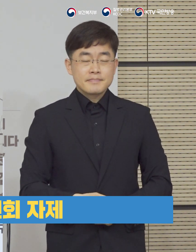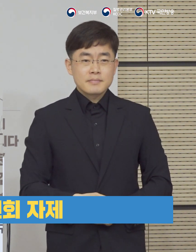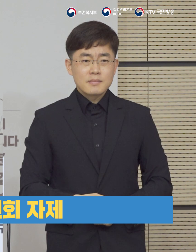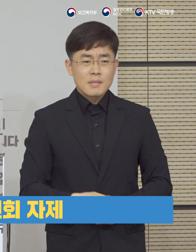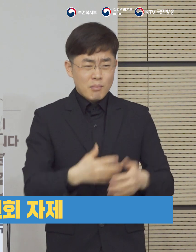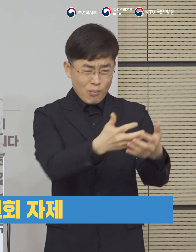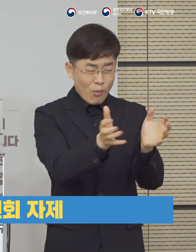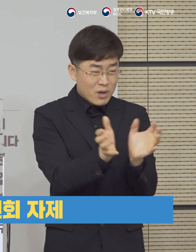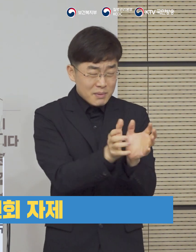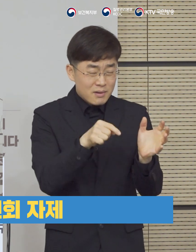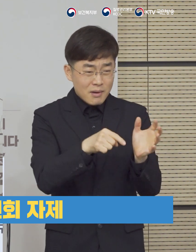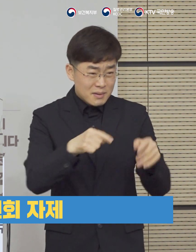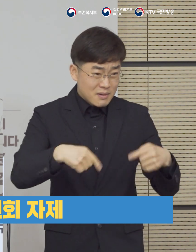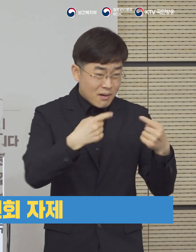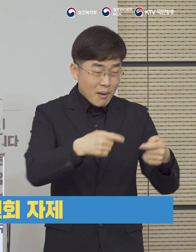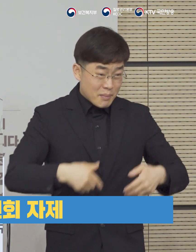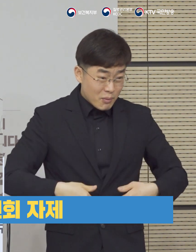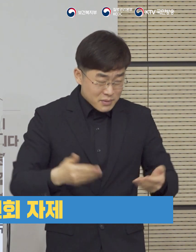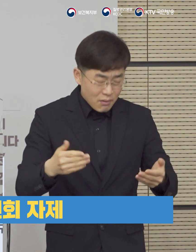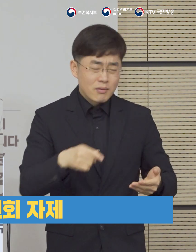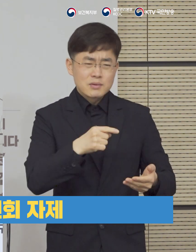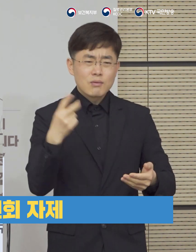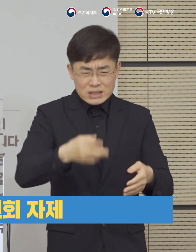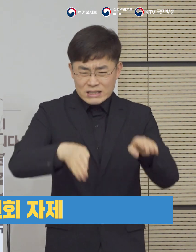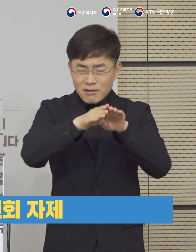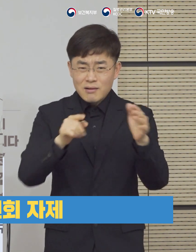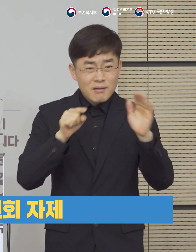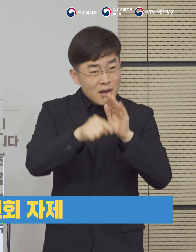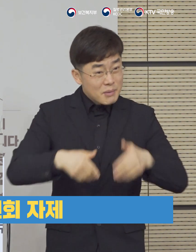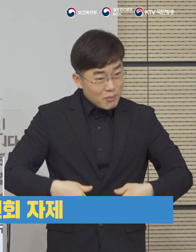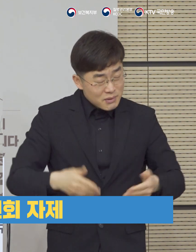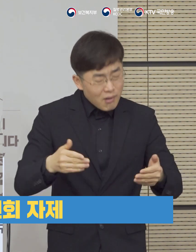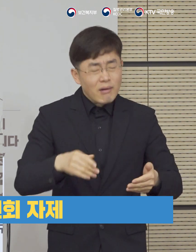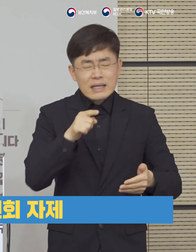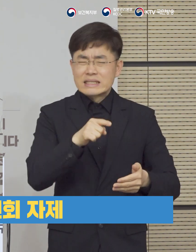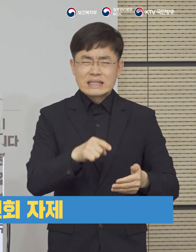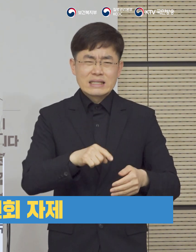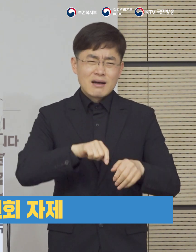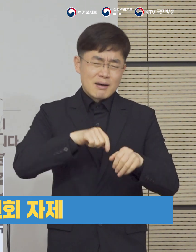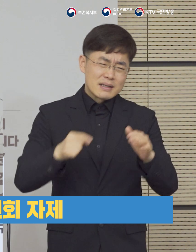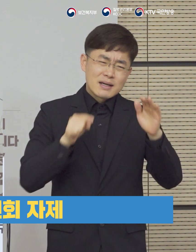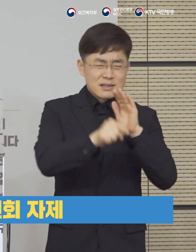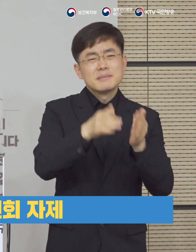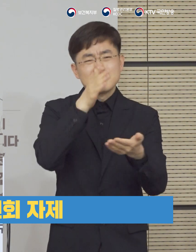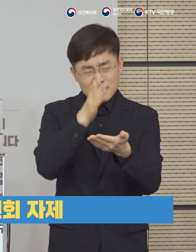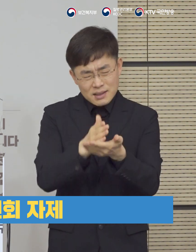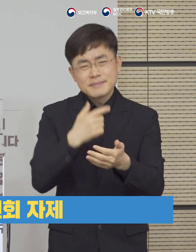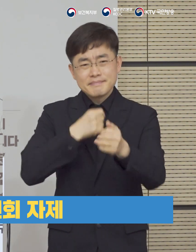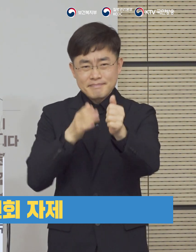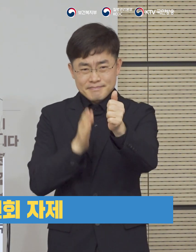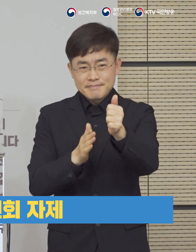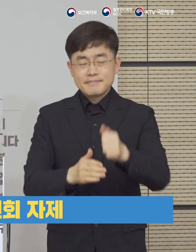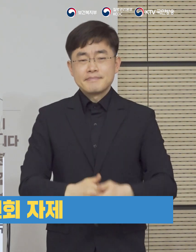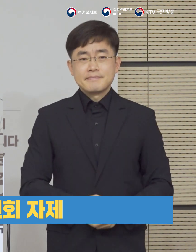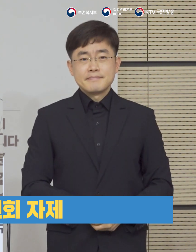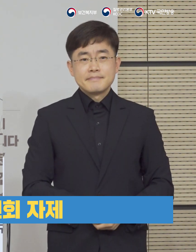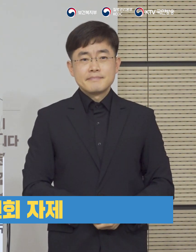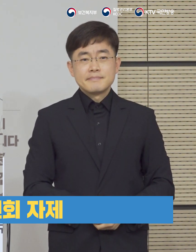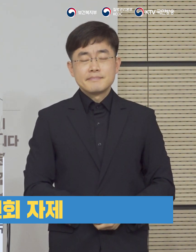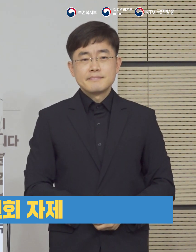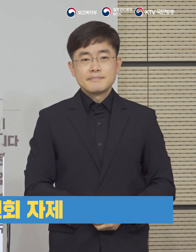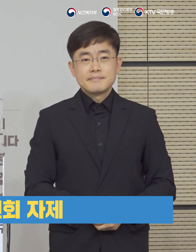여러분들께서도 꼭 필요한 경우가 아니라면 집단 시설이나 병원 방문이나 면회를 하지